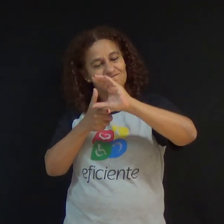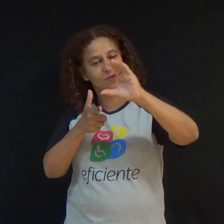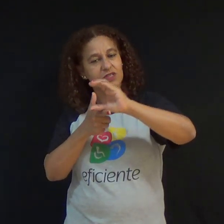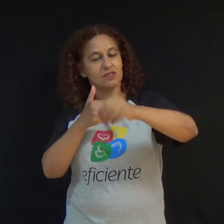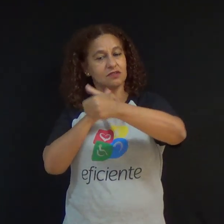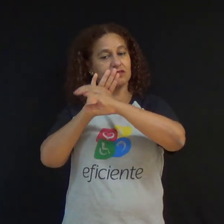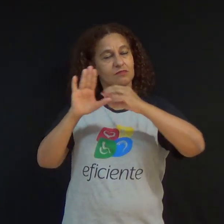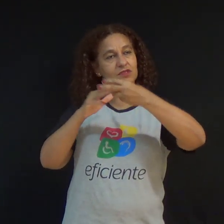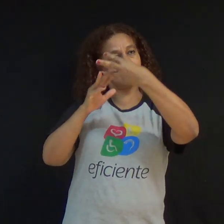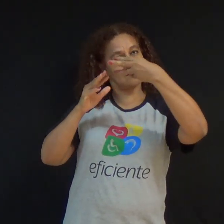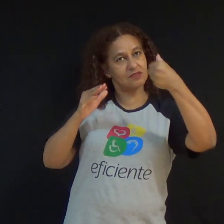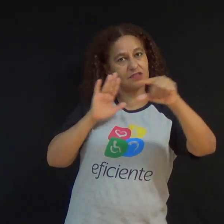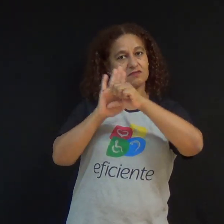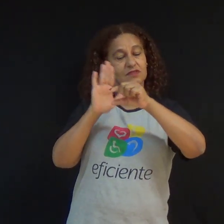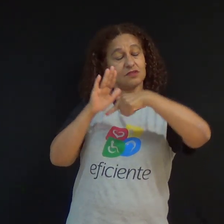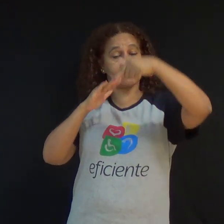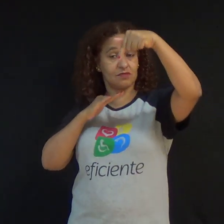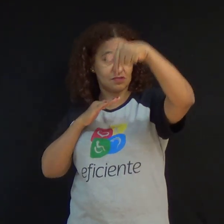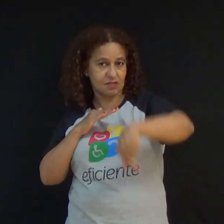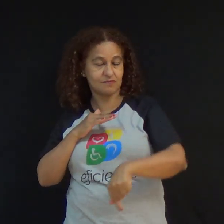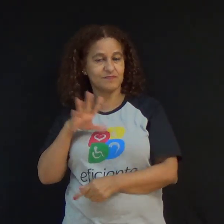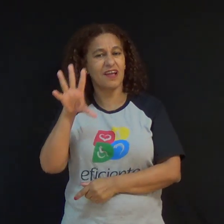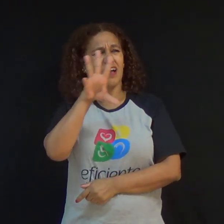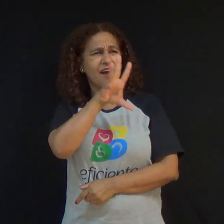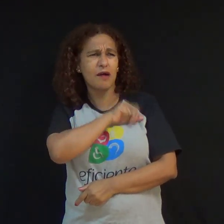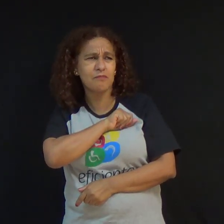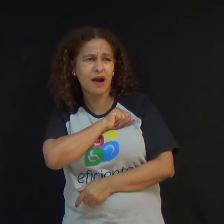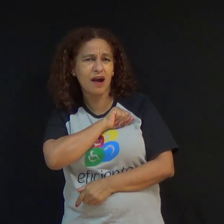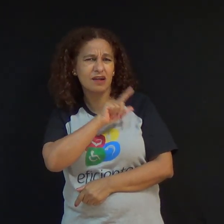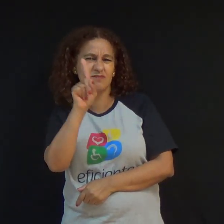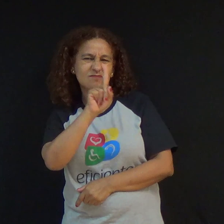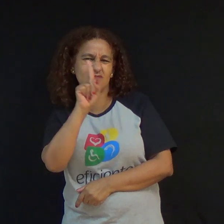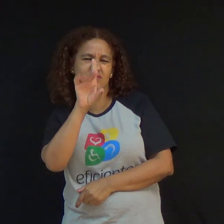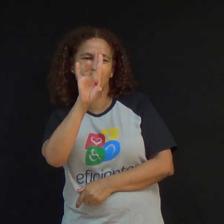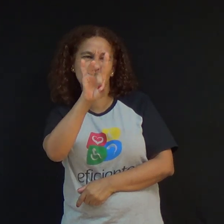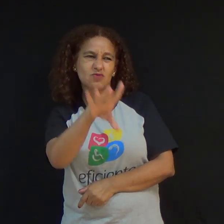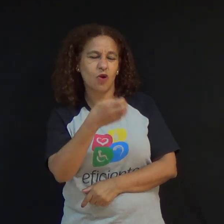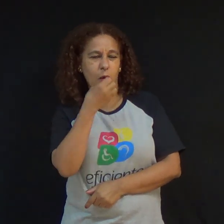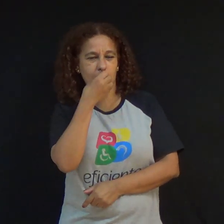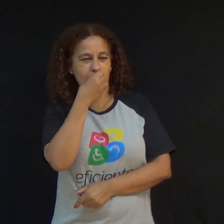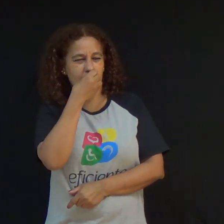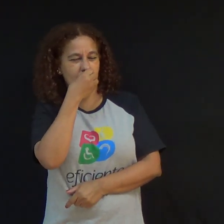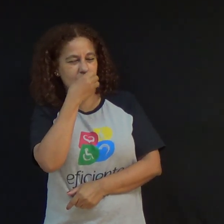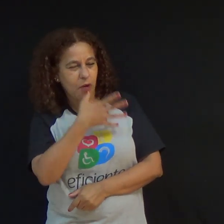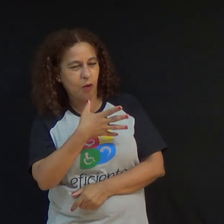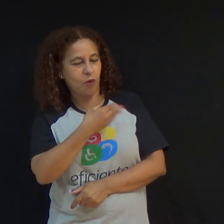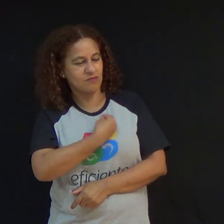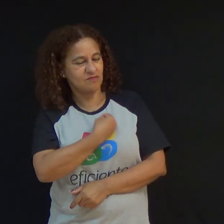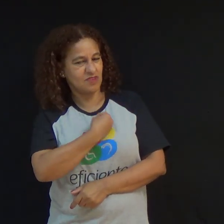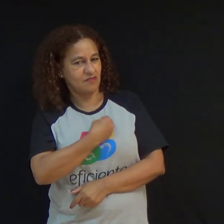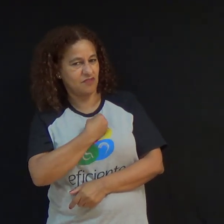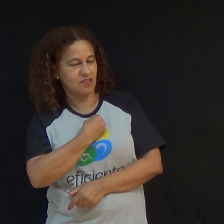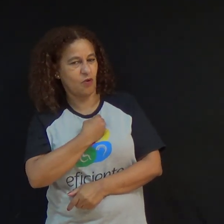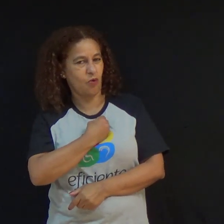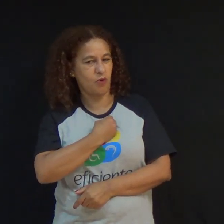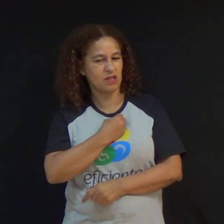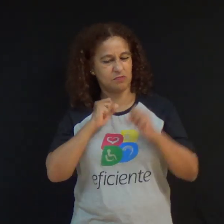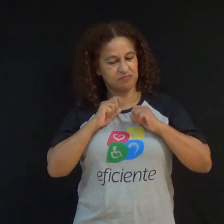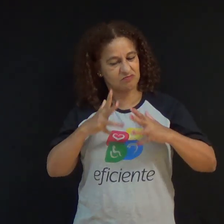Amar não diz respeito apenas aos bons momentos ou às qualidades que vemos um no outro. Amar significa aceitar,